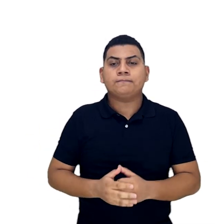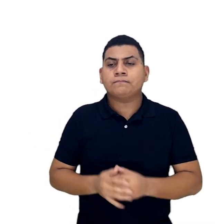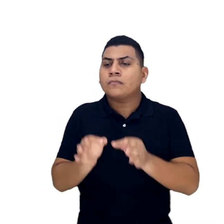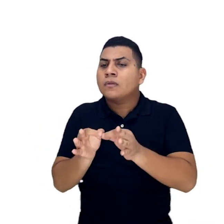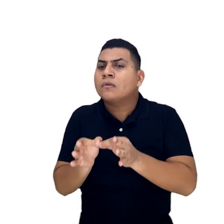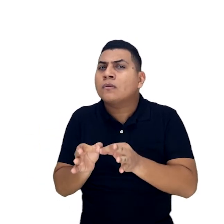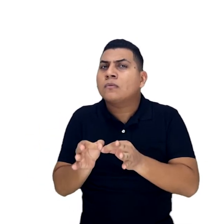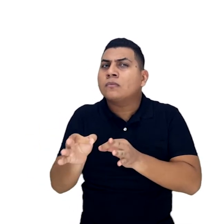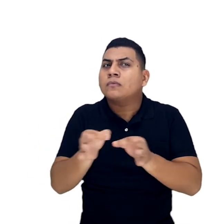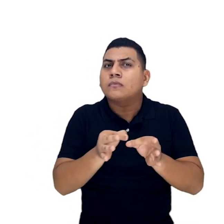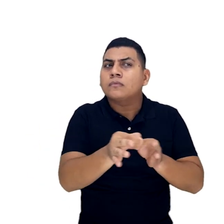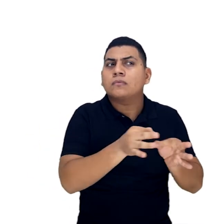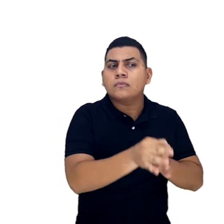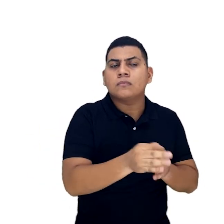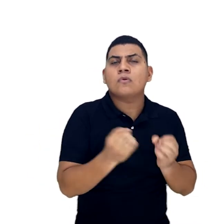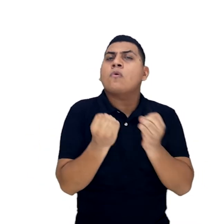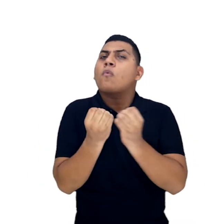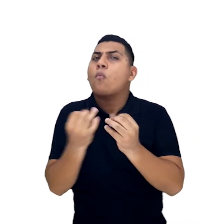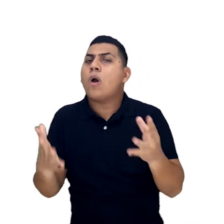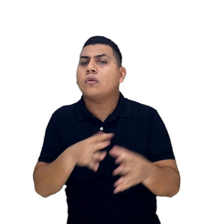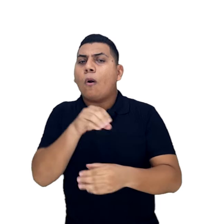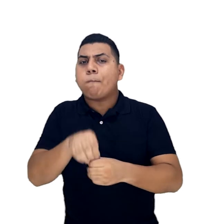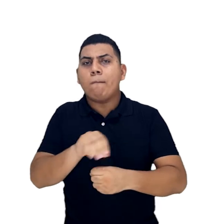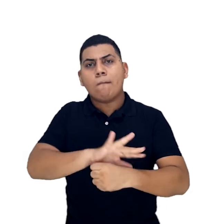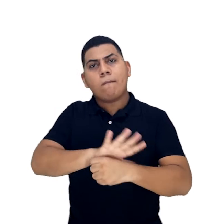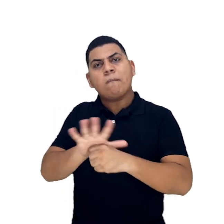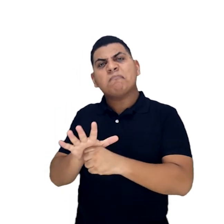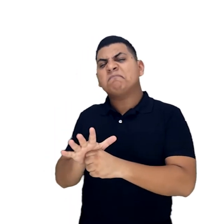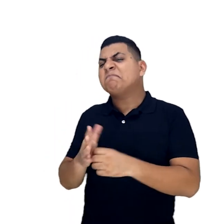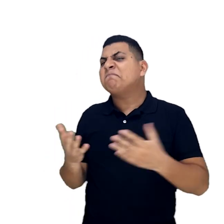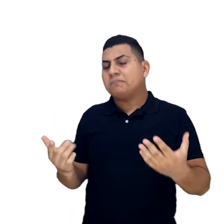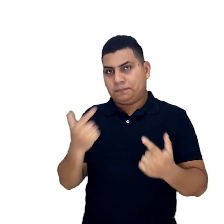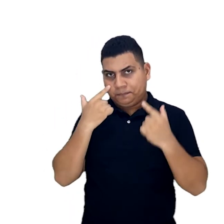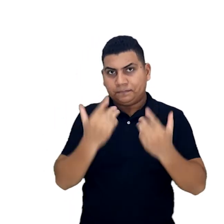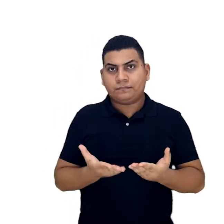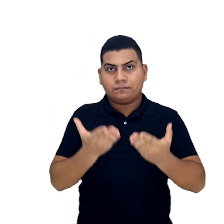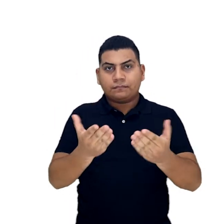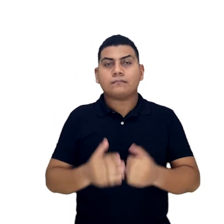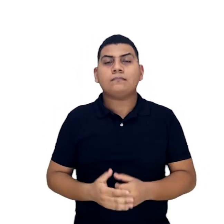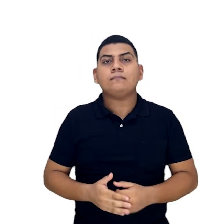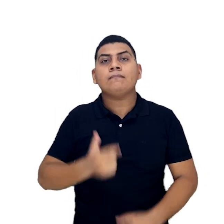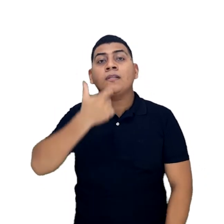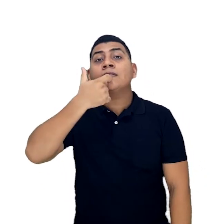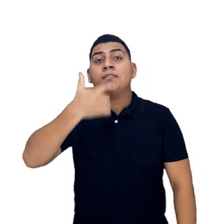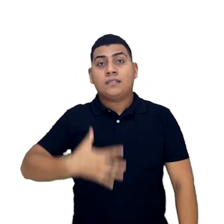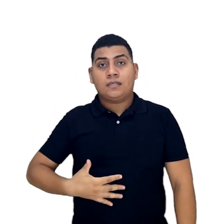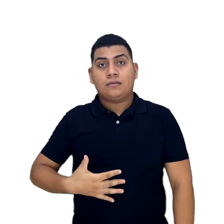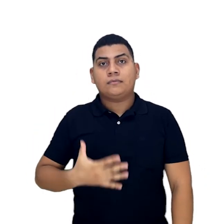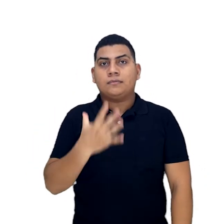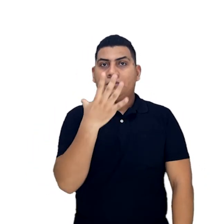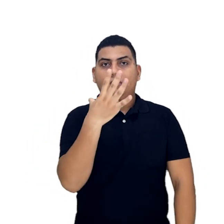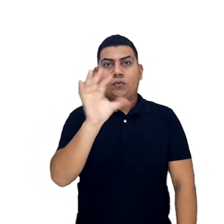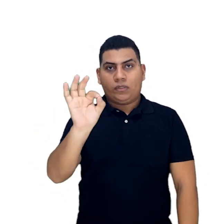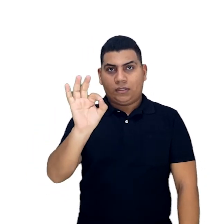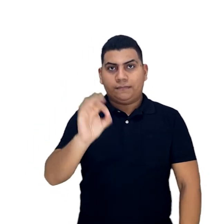fallecidos. Los municipios con números de contagios son los siguientes.